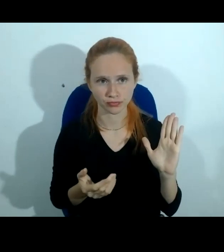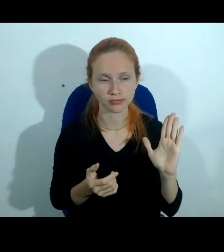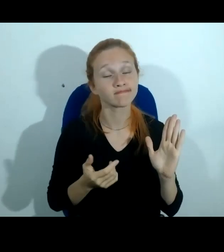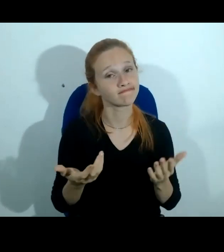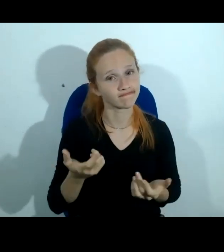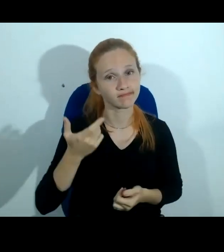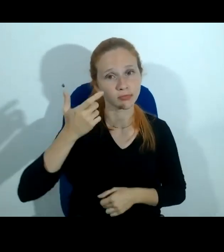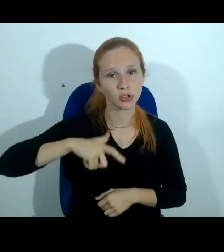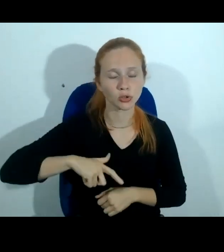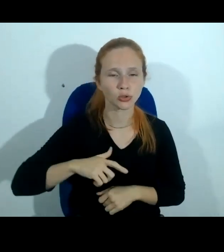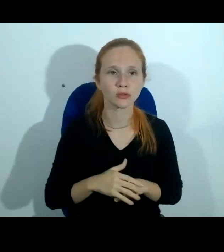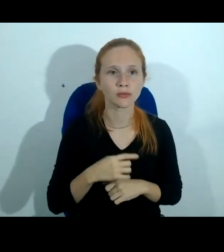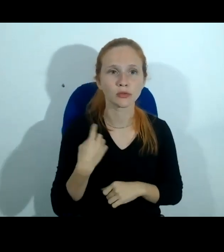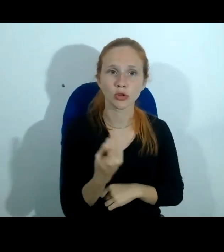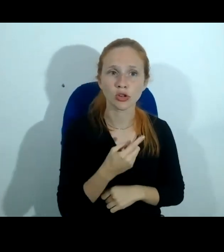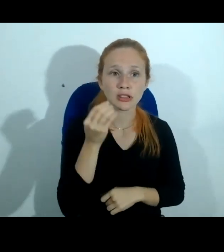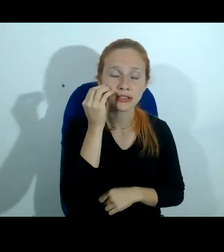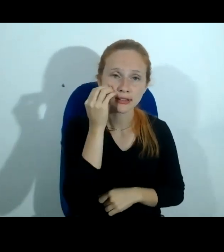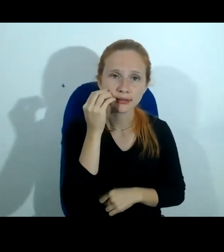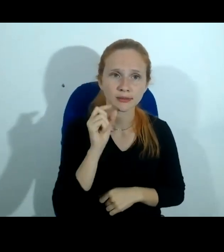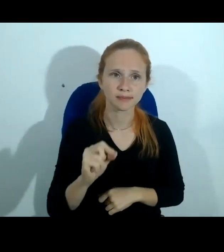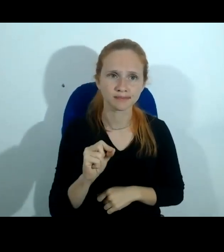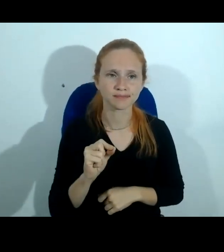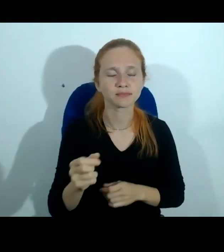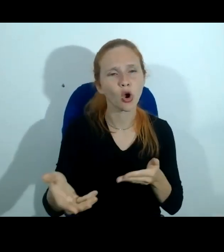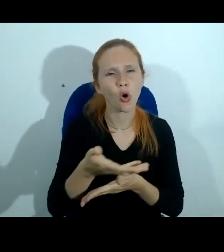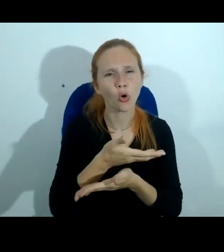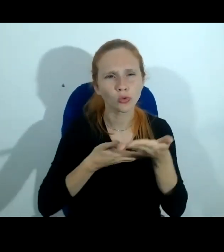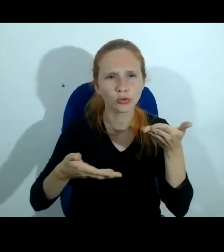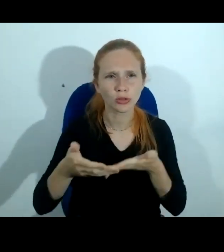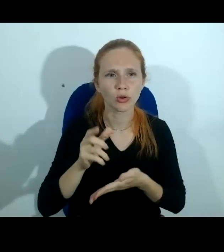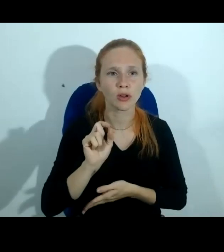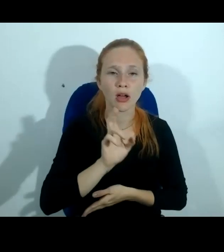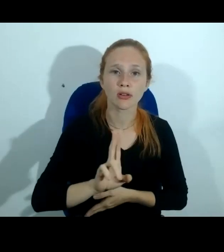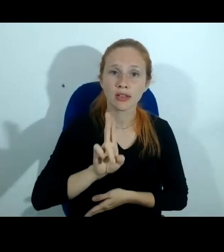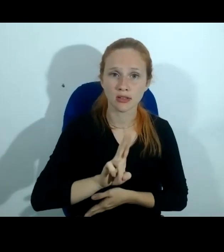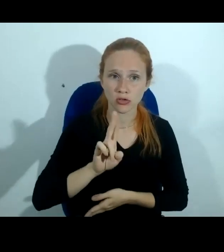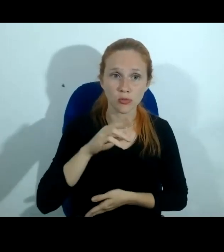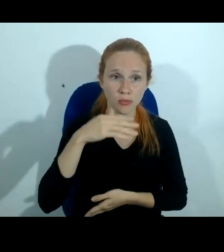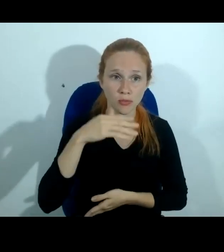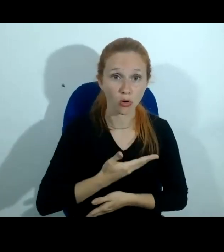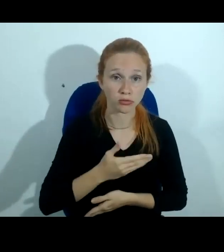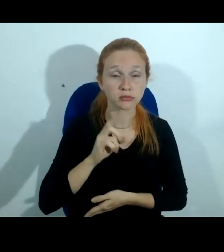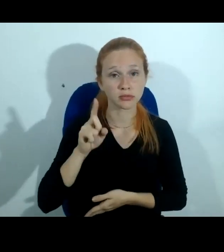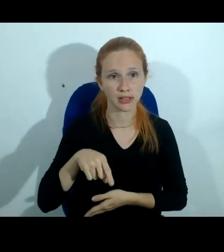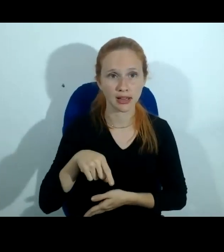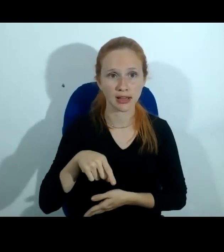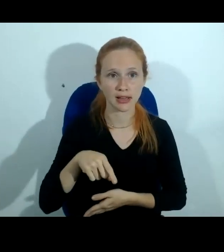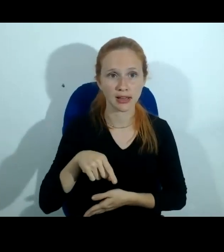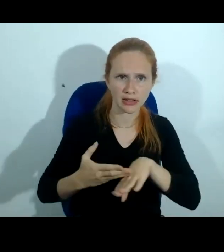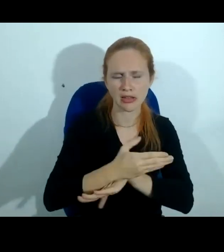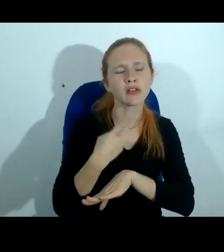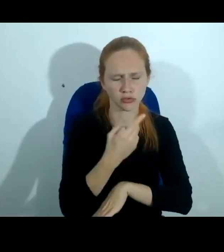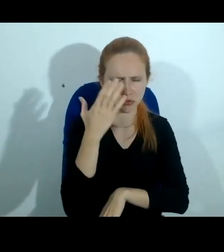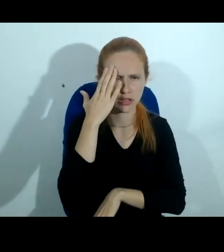a gente tentar conjugar conciliar a utilização dessa prova que ela é intrusiva invasiva ninguém mena isso